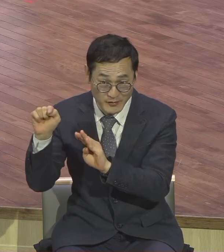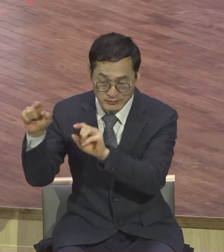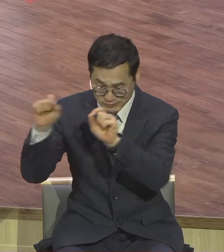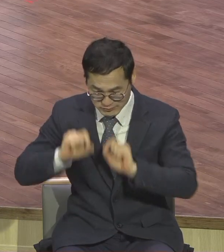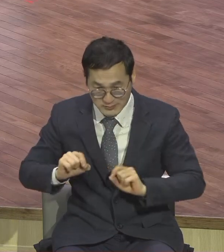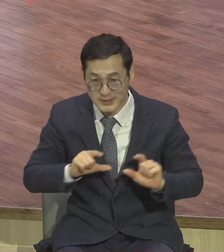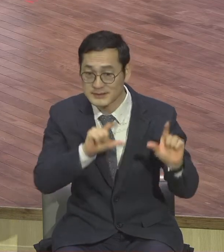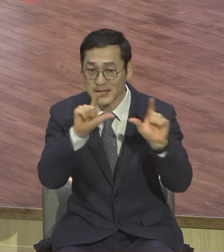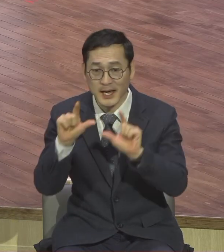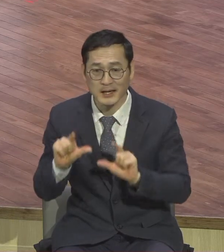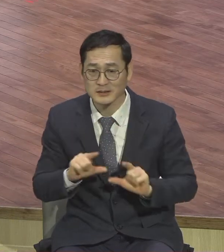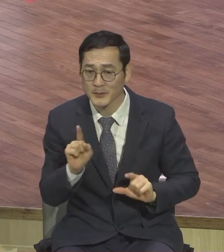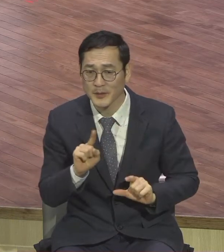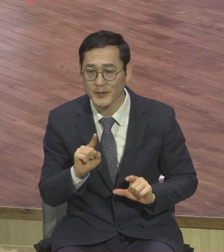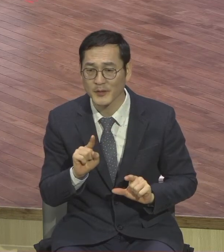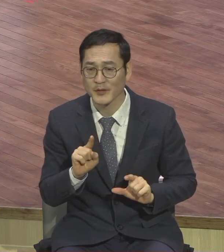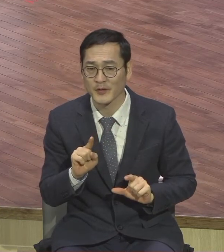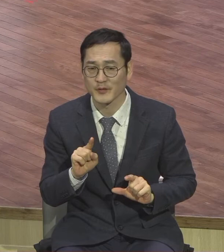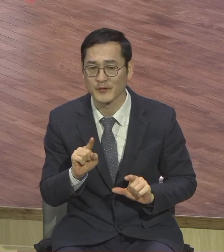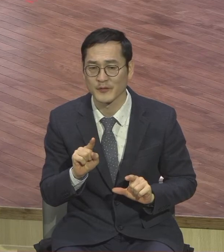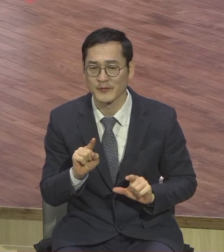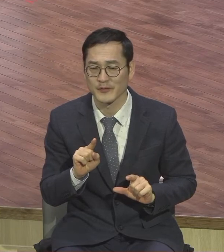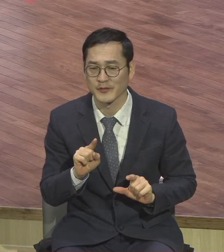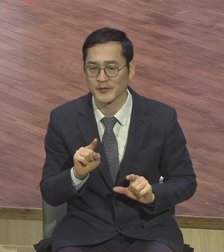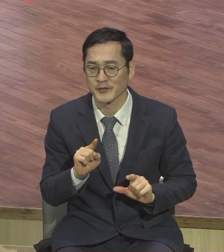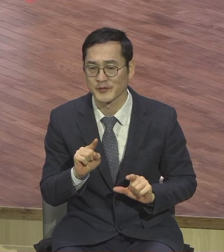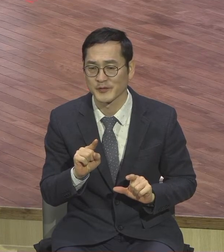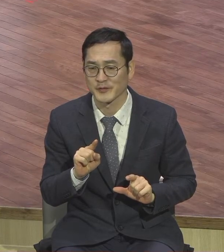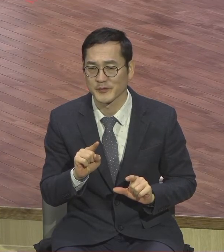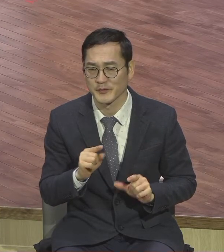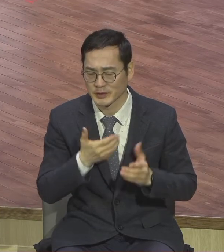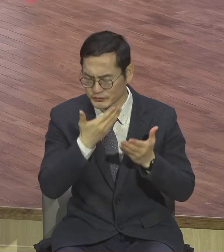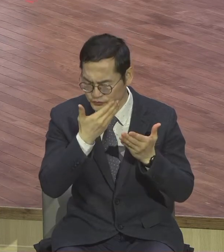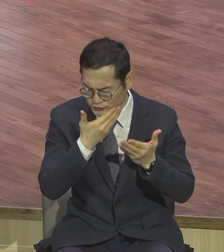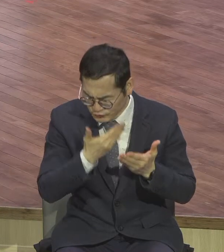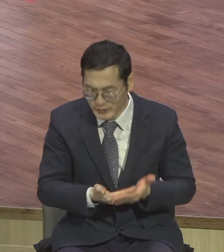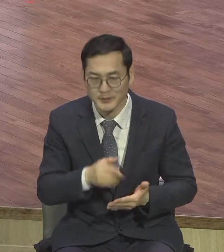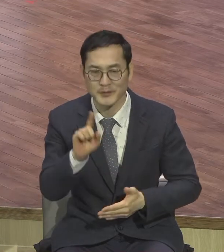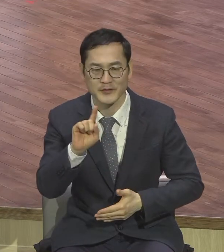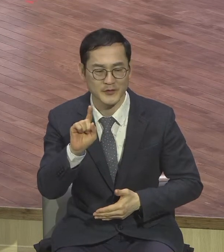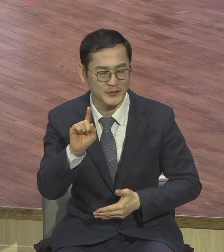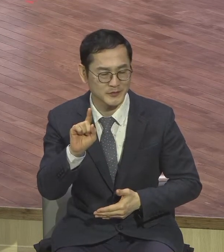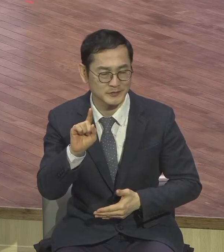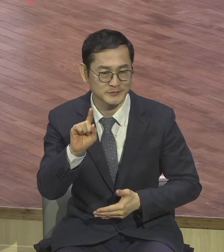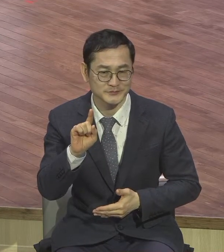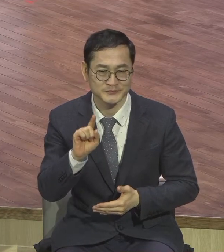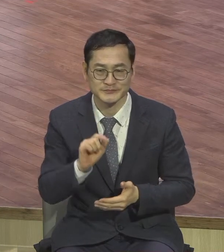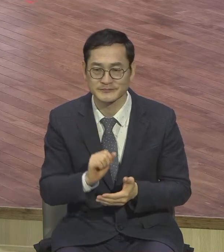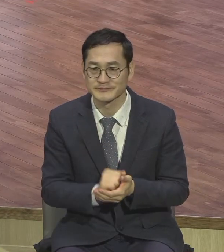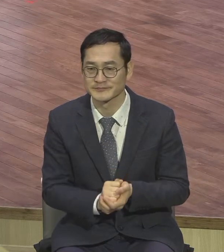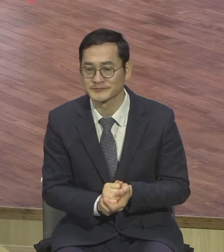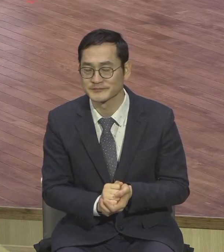삶을 사는데 아주 중요한 한 가지 사실을 여기 말씀하고 계시는데 그 삶이 뭐냐